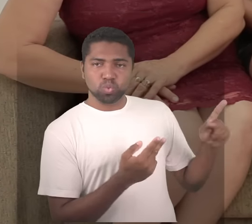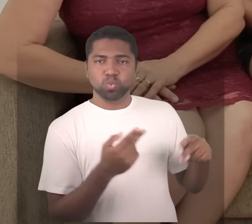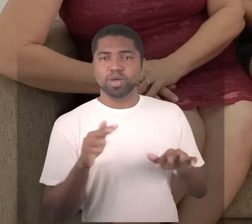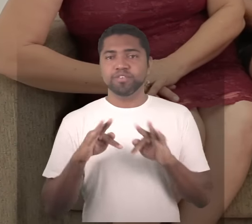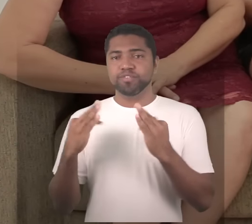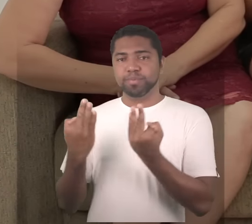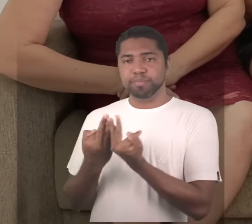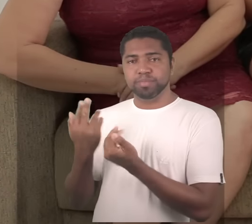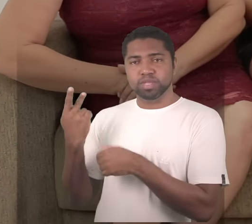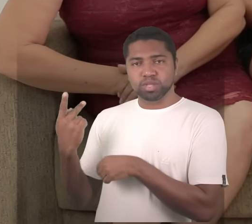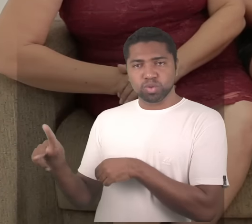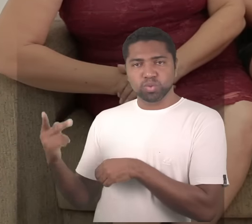socialização